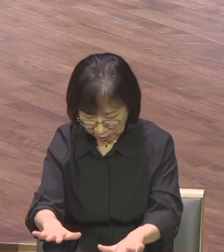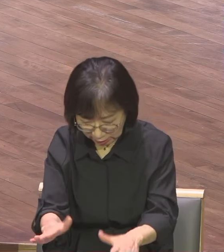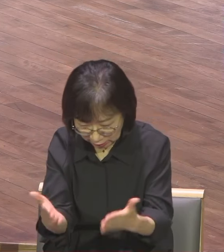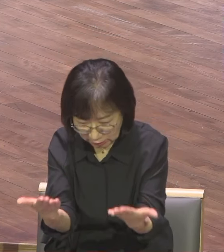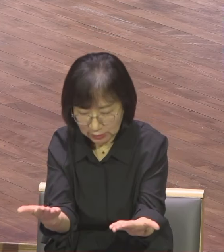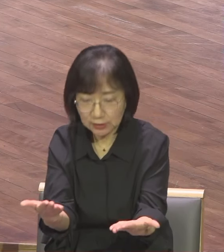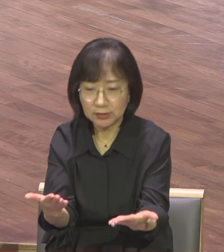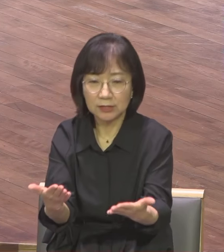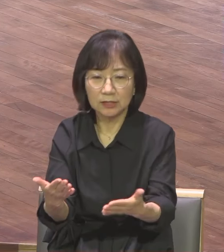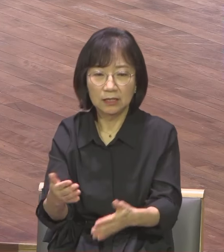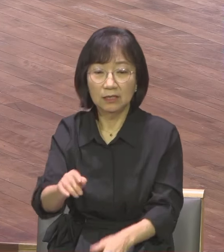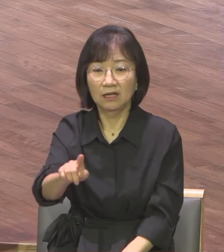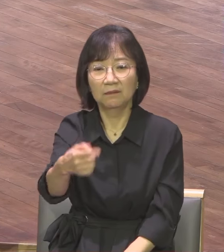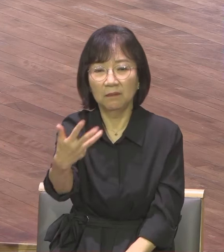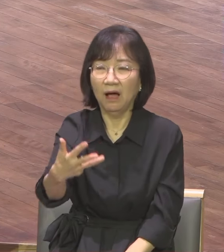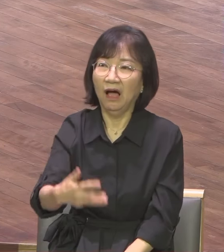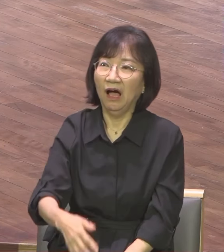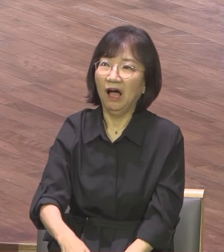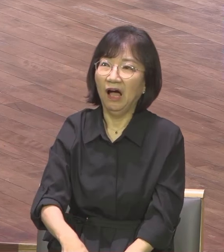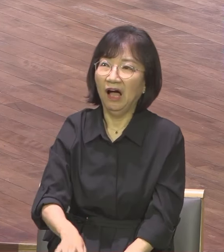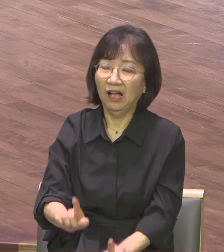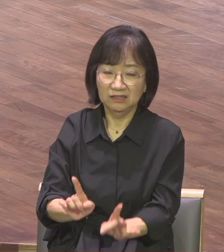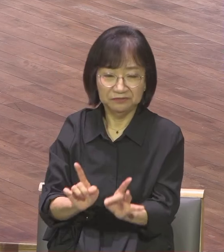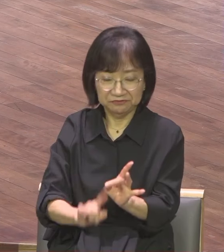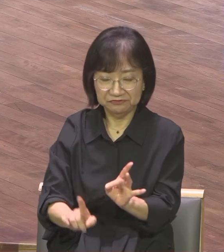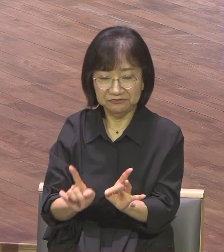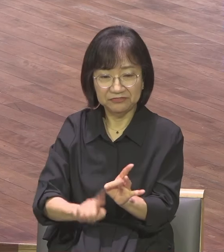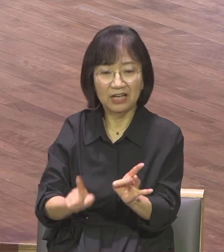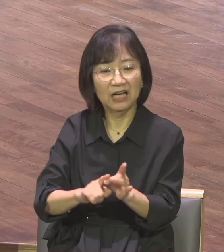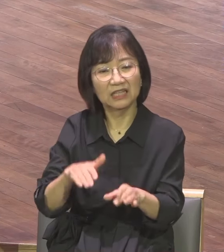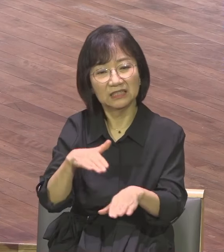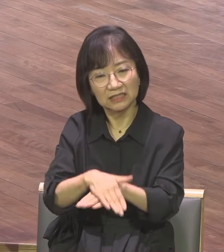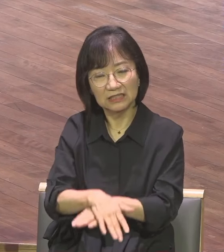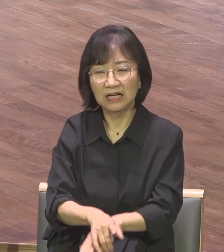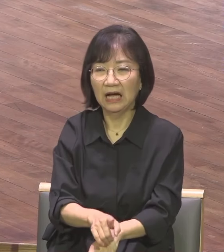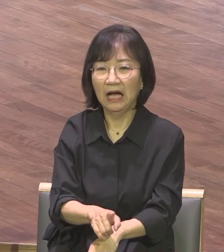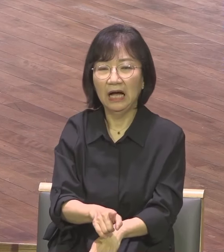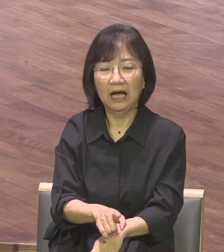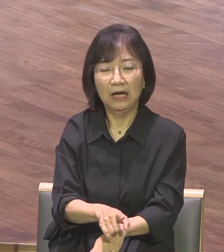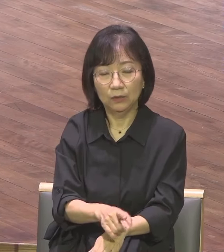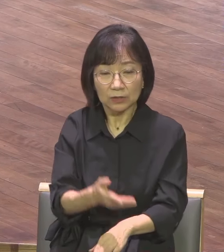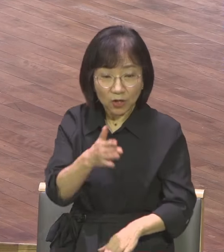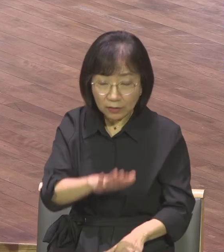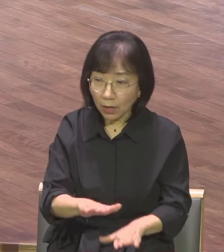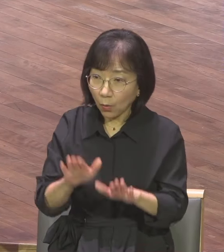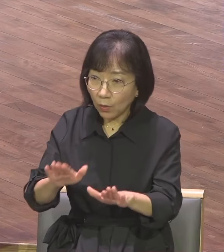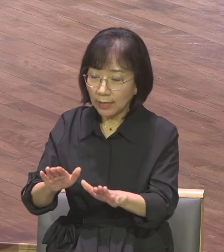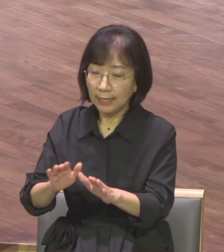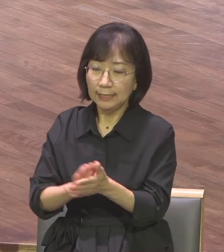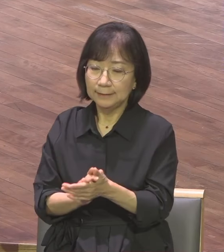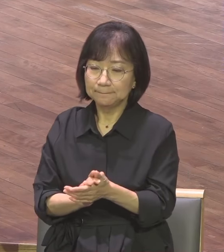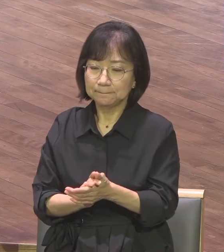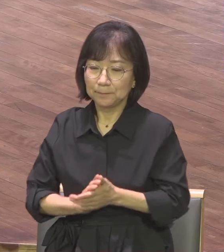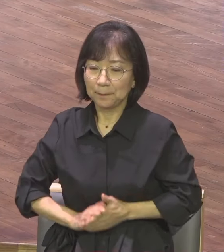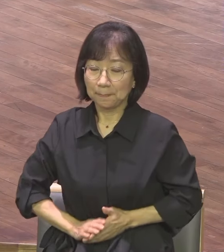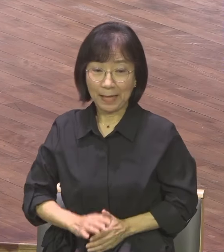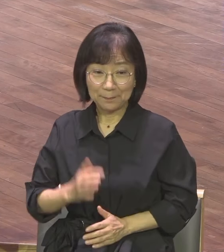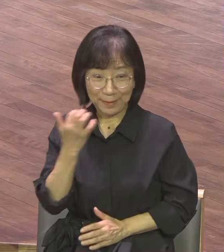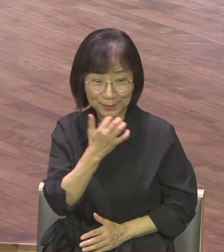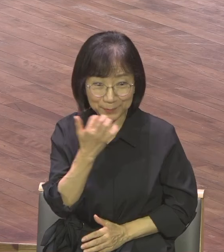오늘날 베드로가 증거하는 그리스도를 영접했습니다 은과 금은 내교권이와 나세레